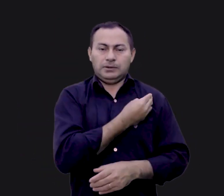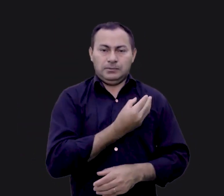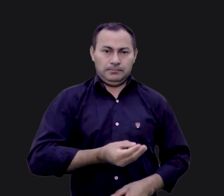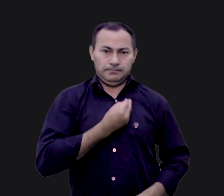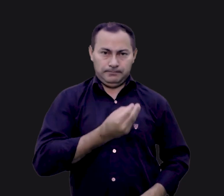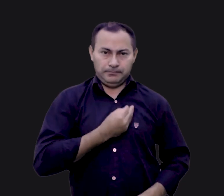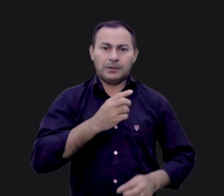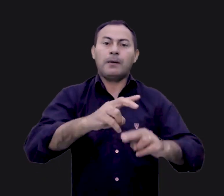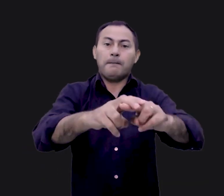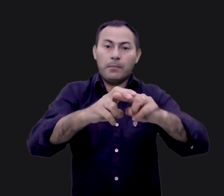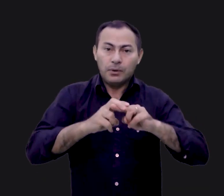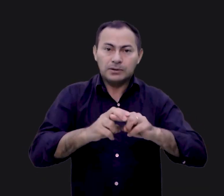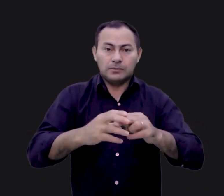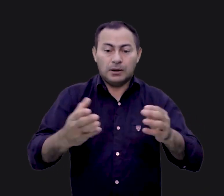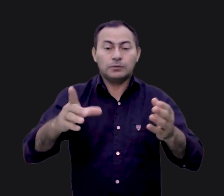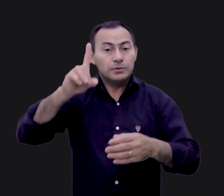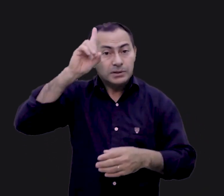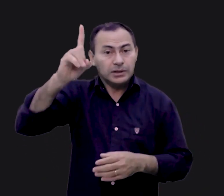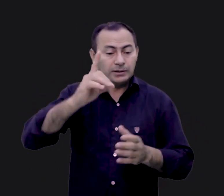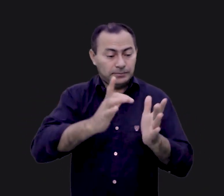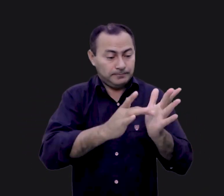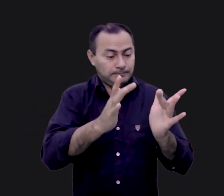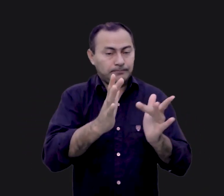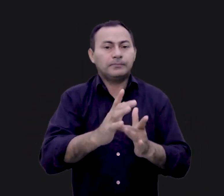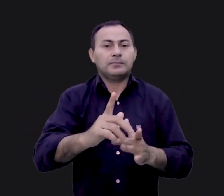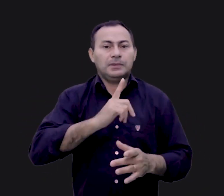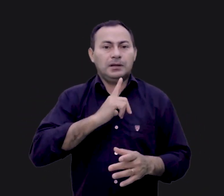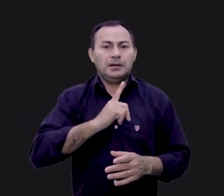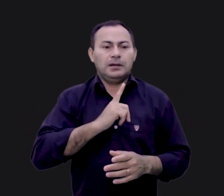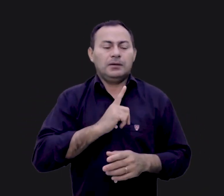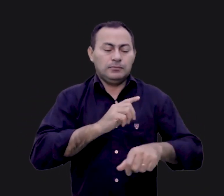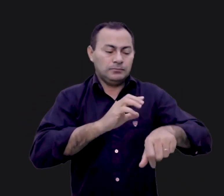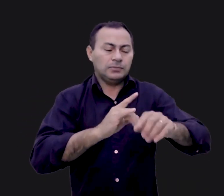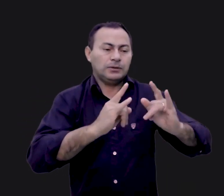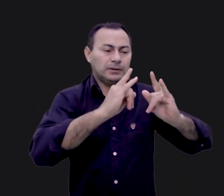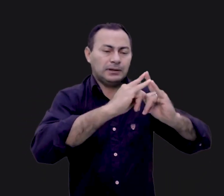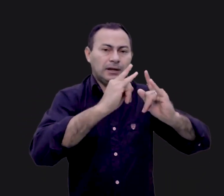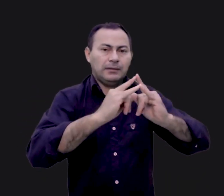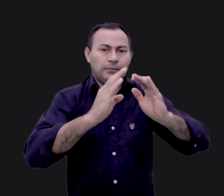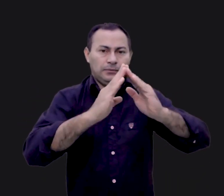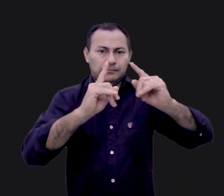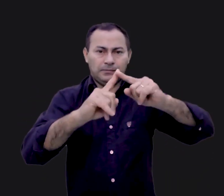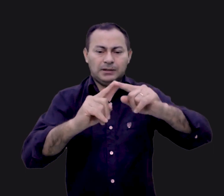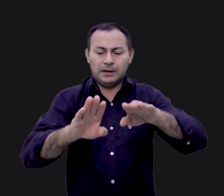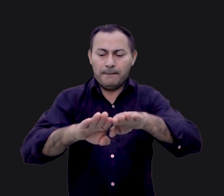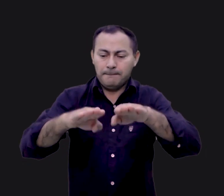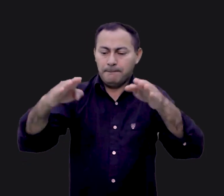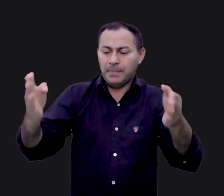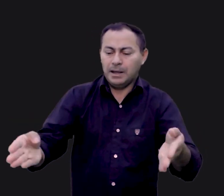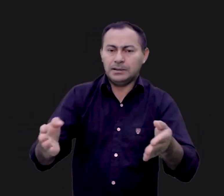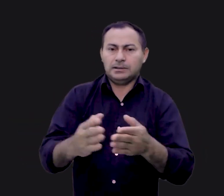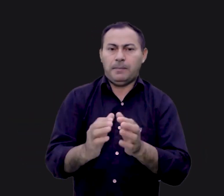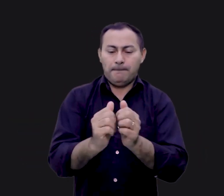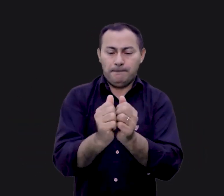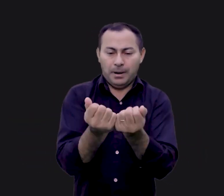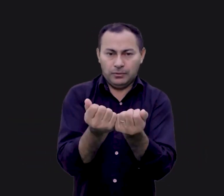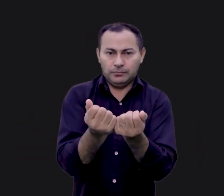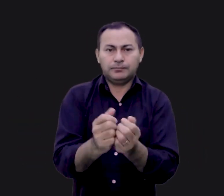sustento. Por isso também nos dias de Jesus eles tinham, em pequenos templos, esta mesa dos pães. Esta é uma ilustração de como os